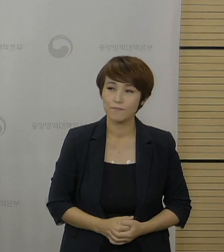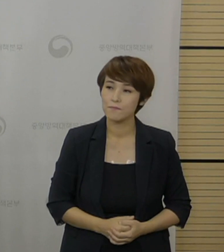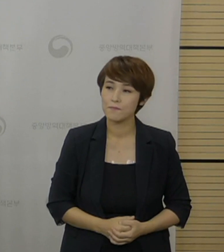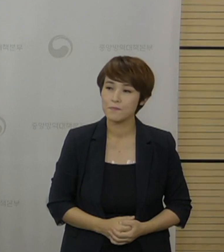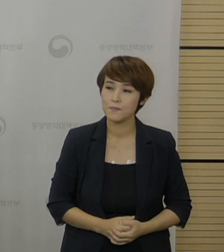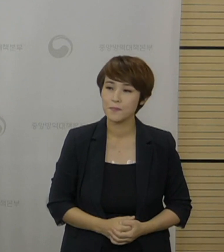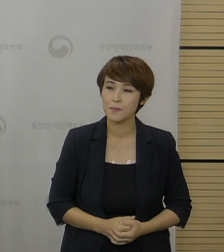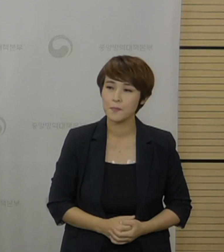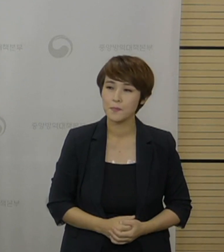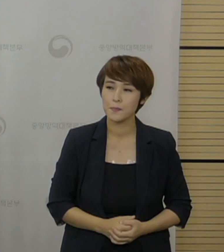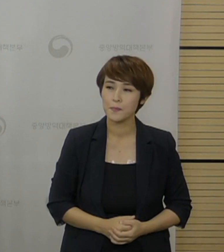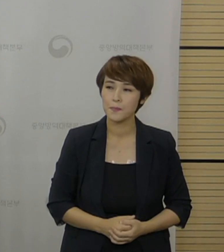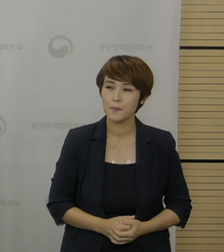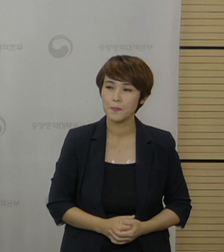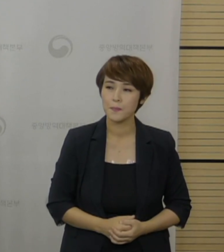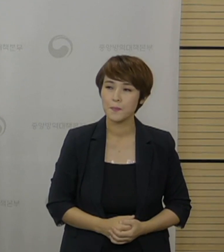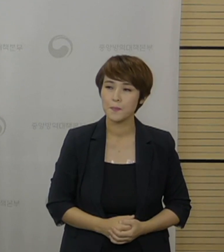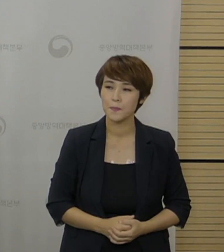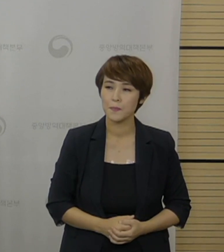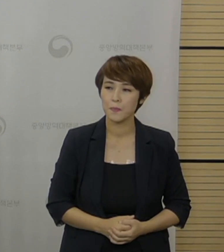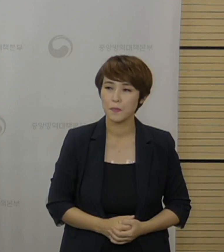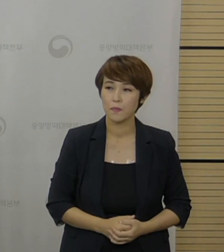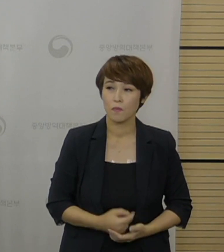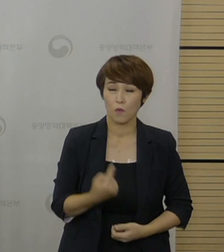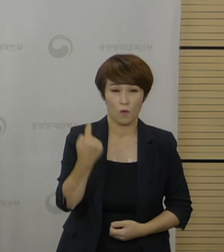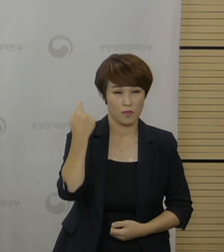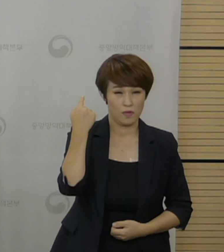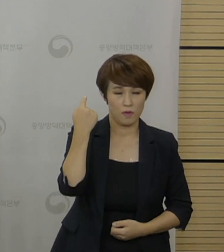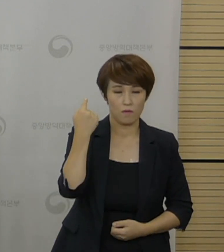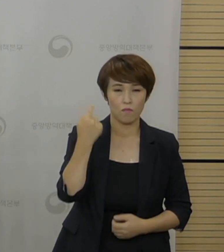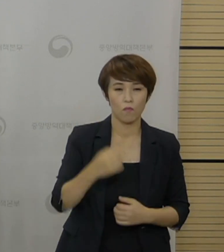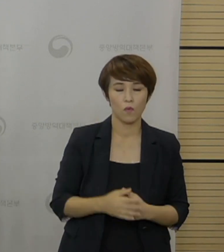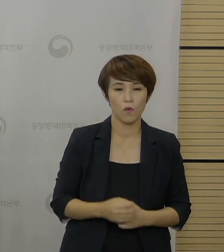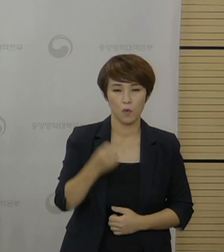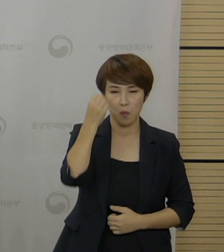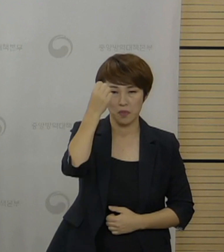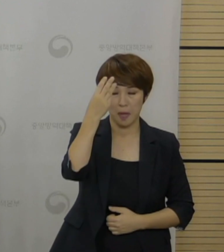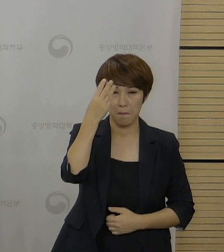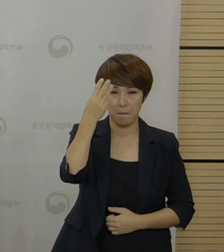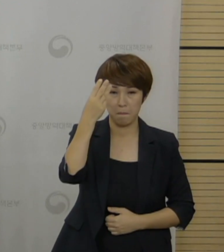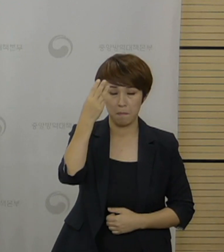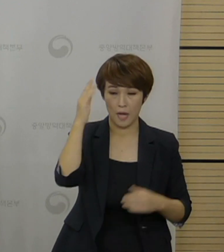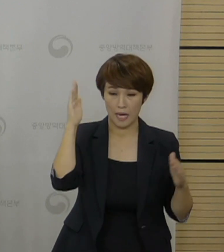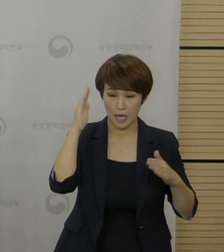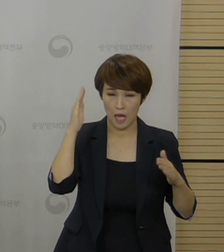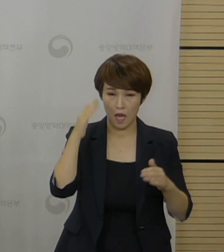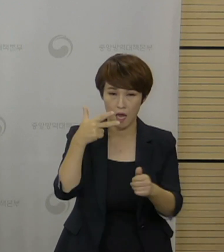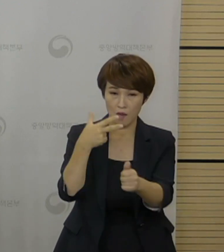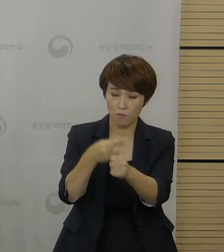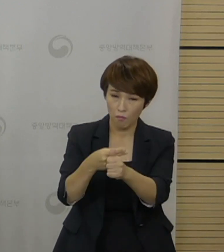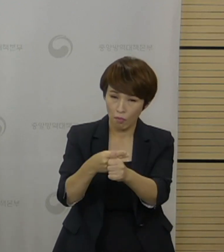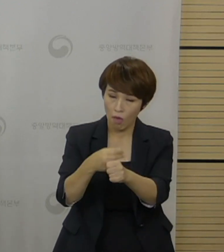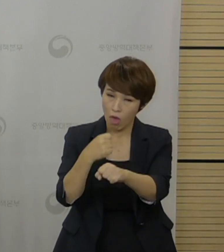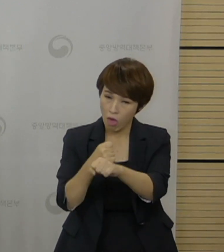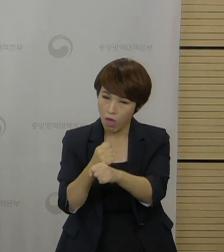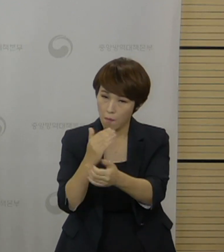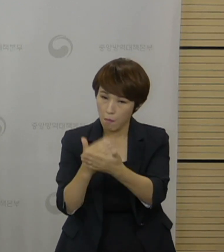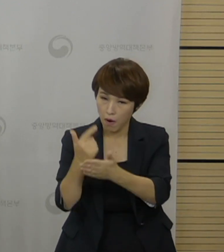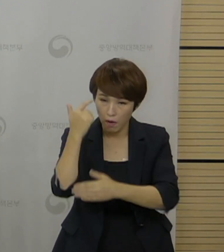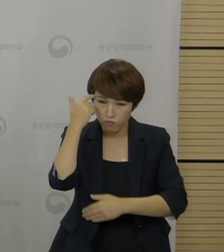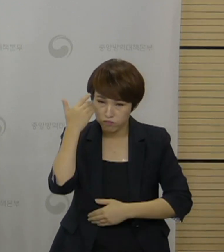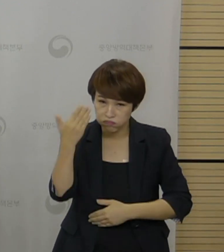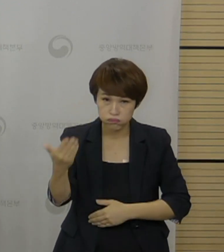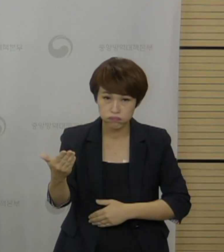어제 오후 일선 학교에 고3 접종 대상자의 접종 동의 여부를 오늘까지